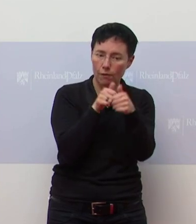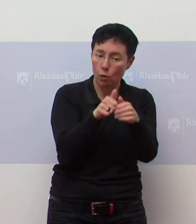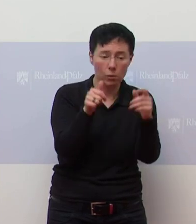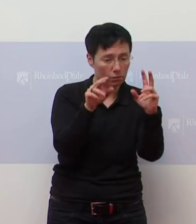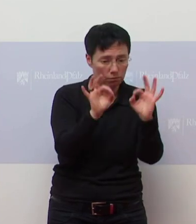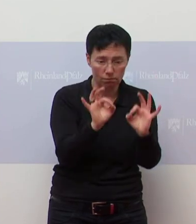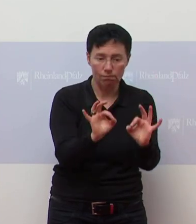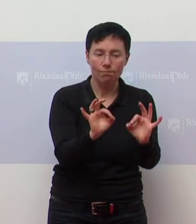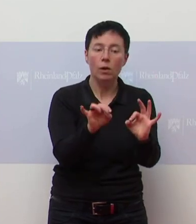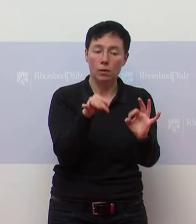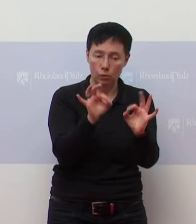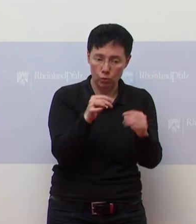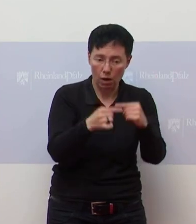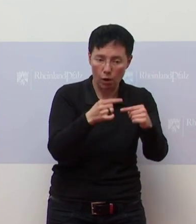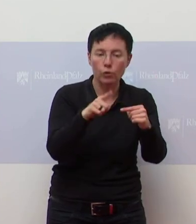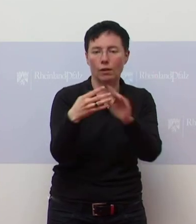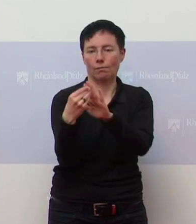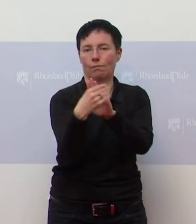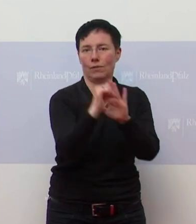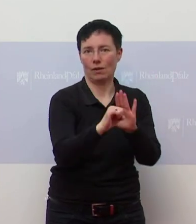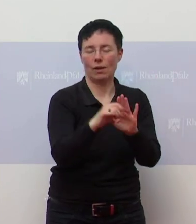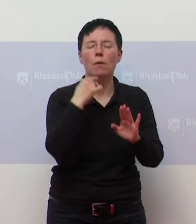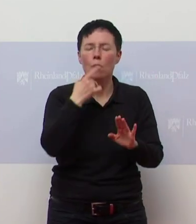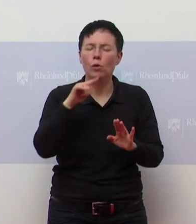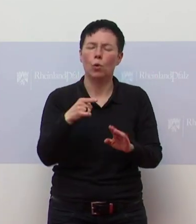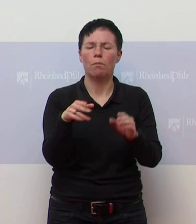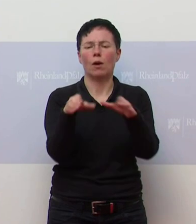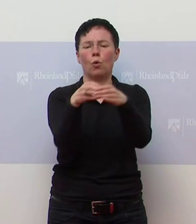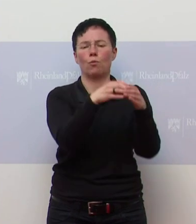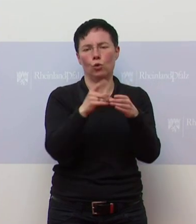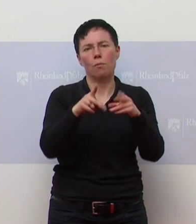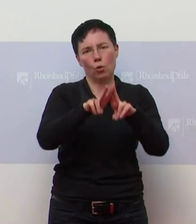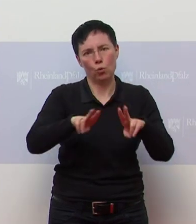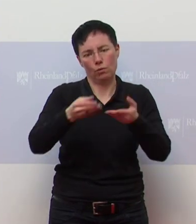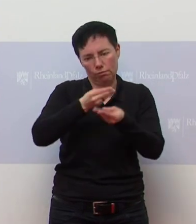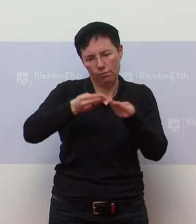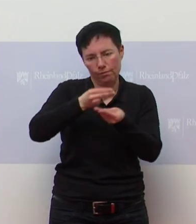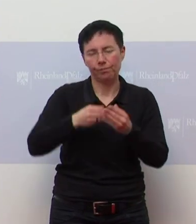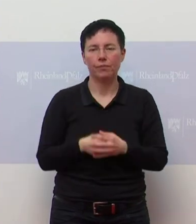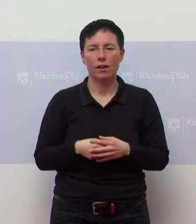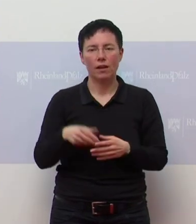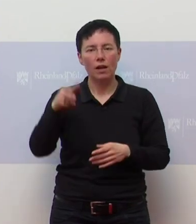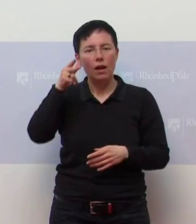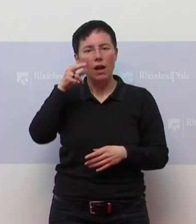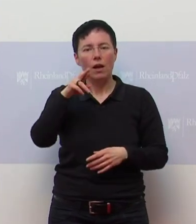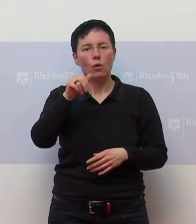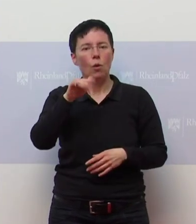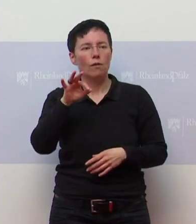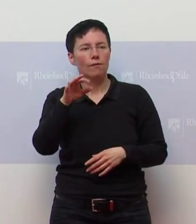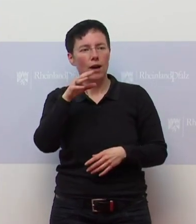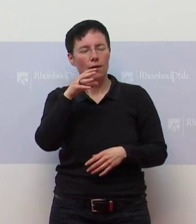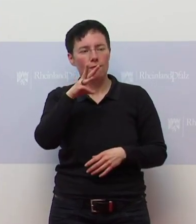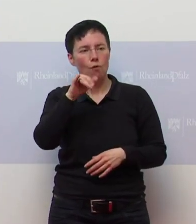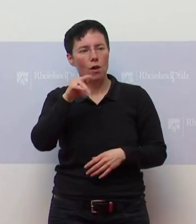alle machen. Aber das besprechen wir dann morgen nochmal in Ruhe mit den Kommunen. Dann hat Herr Wolf von den Nahen News eine Frage.